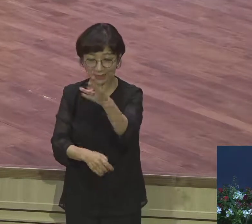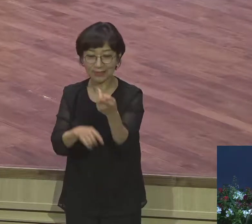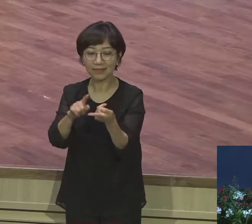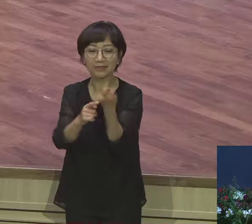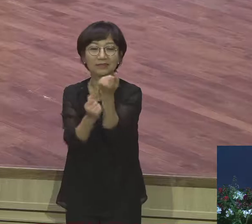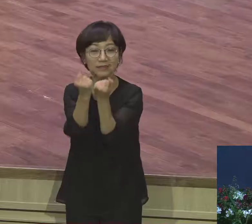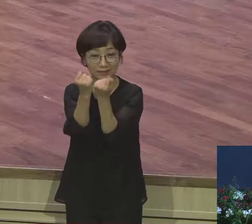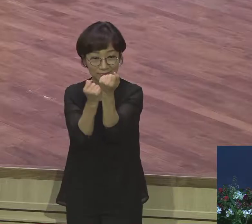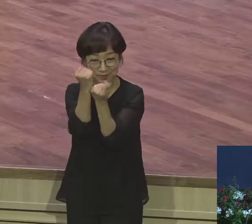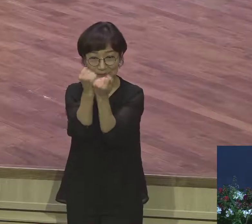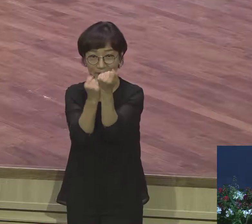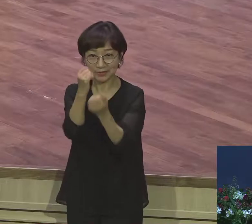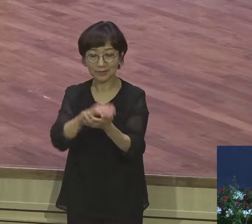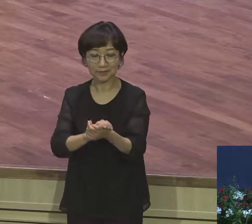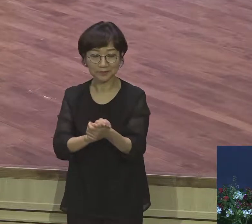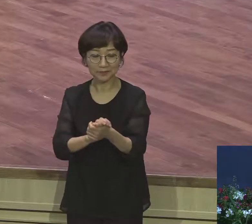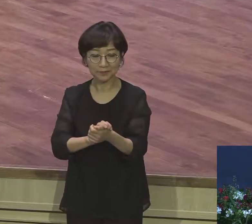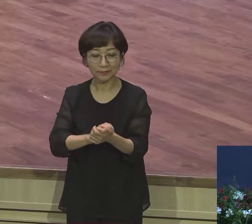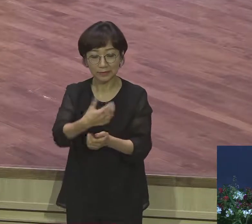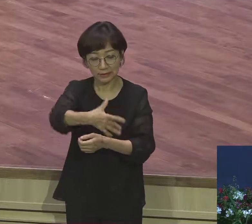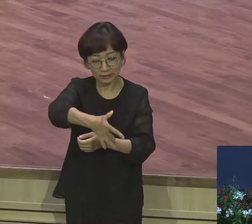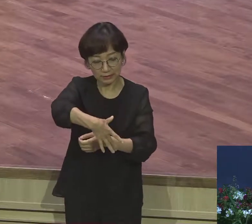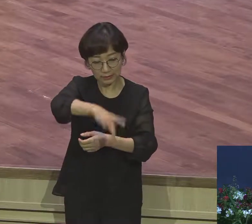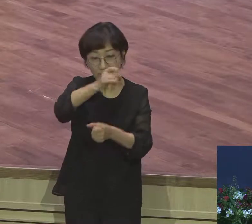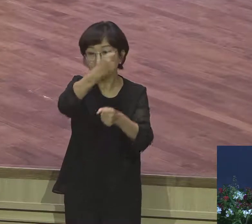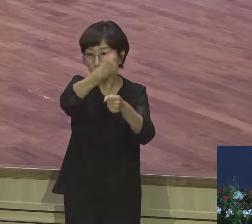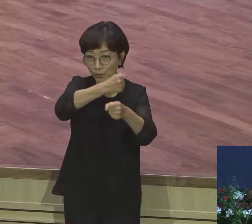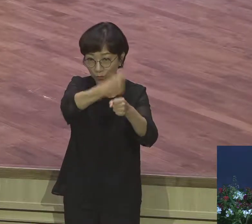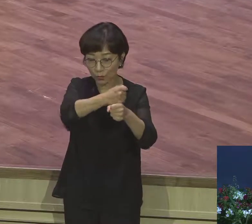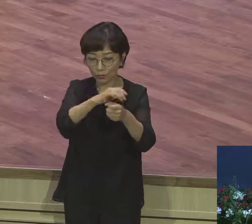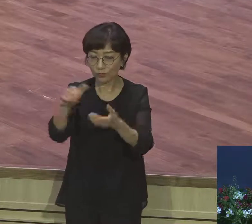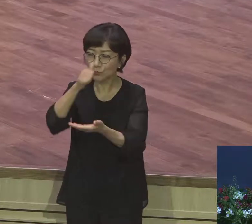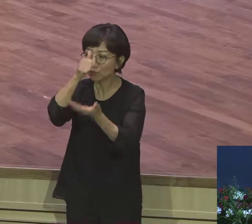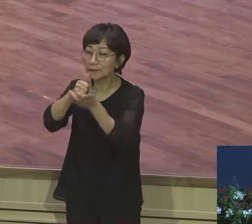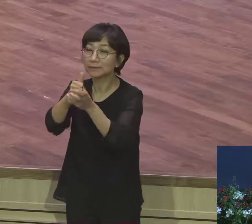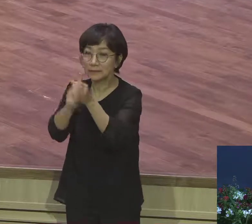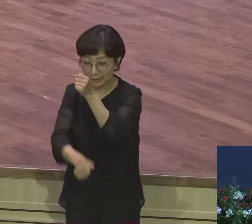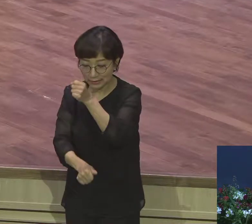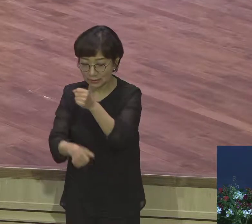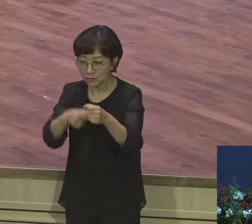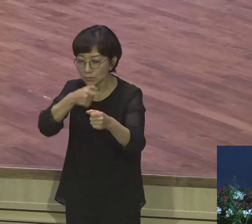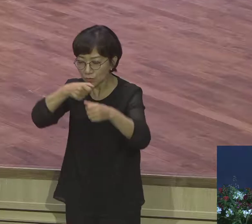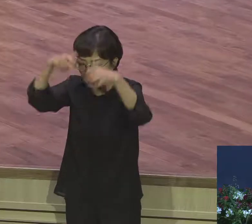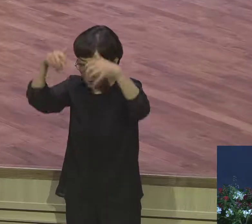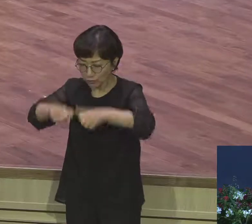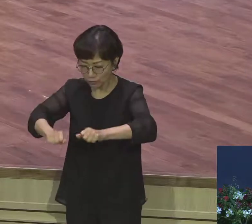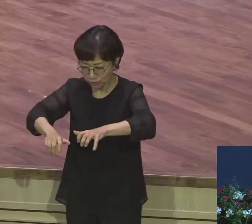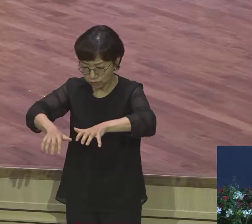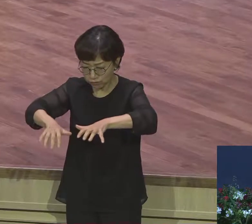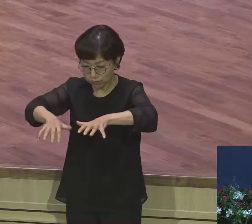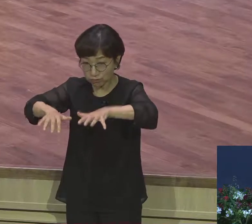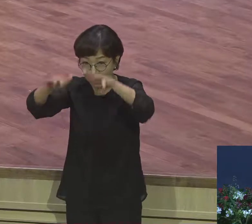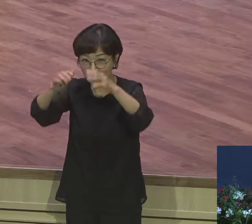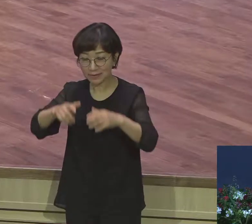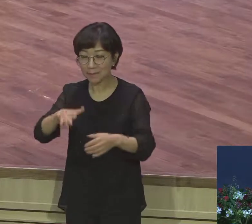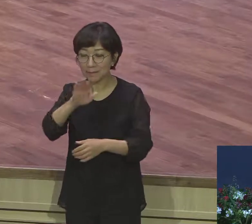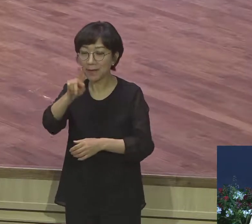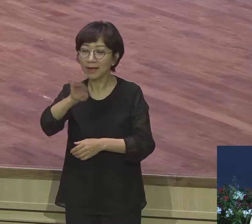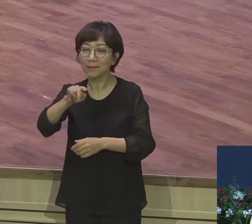사건은 창조 타락 홍수 바벨타 이 내 사건을 다루고